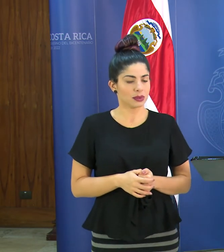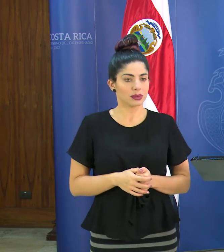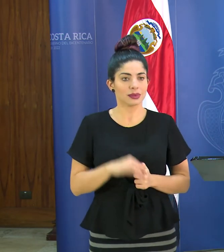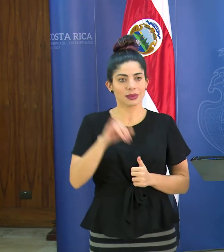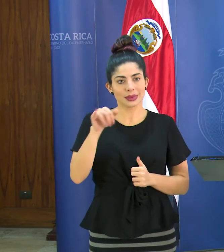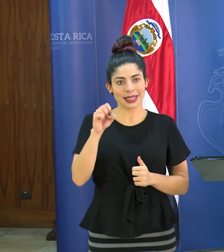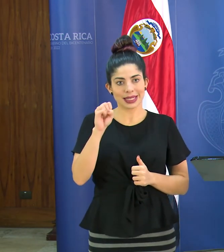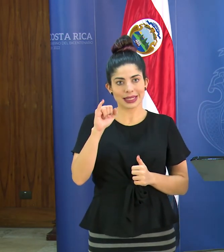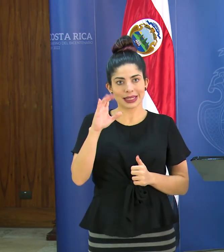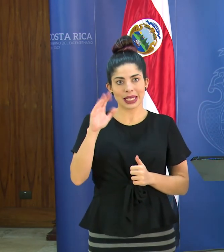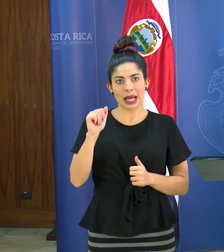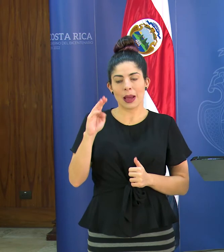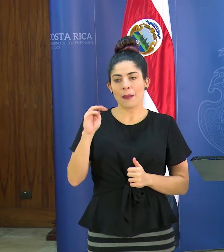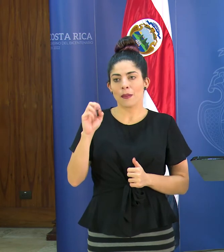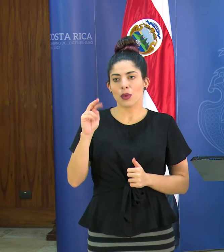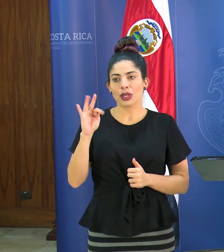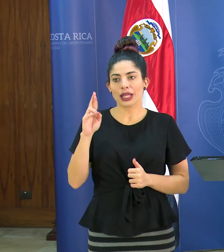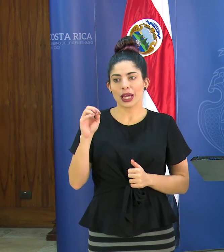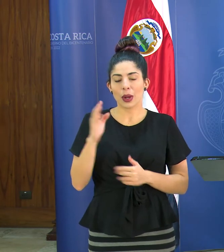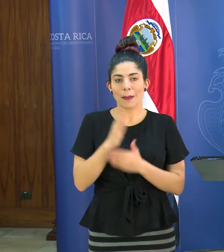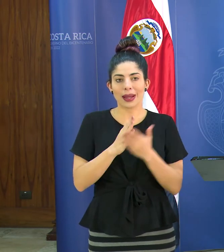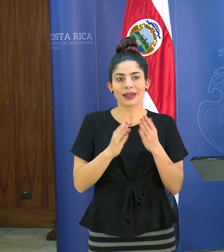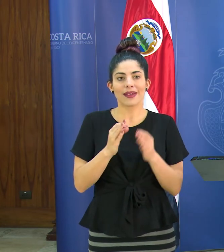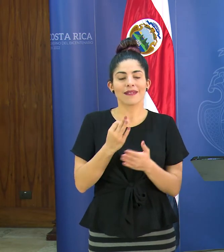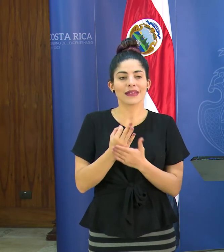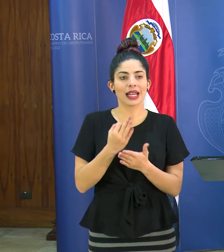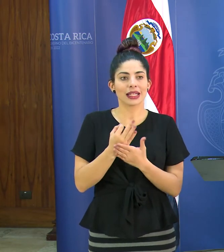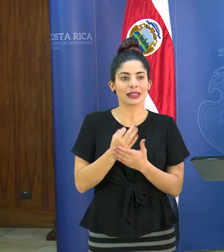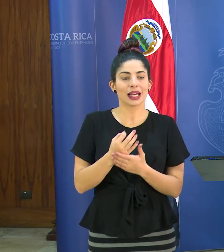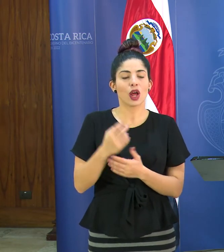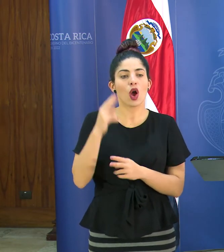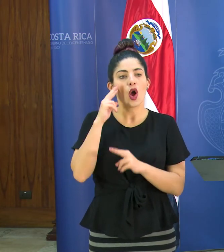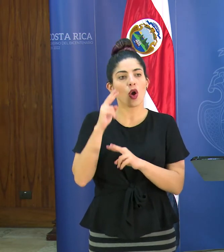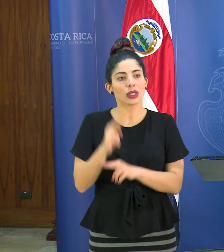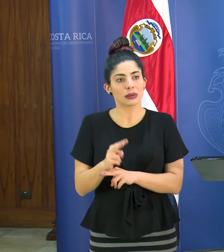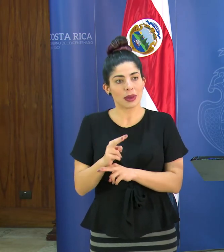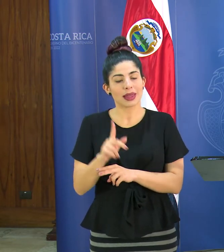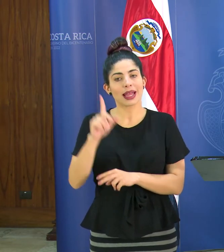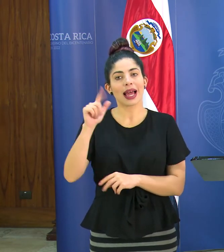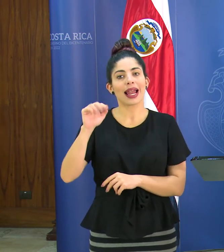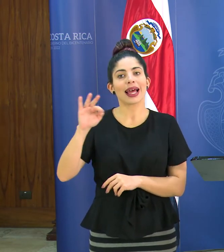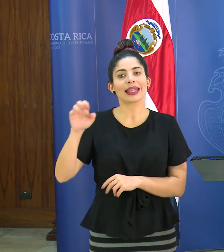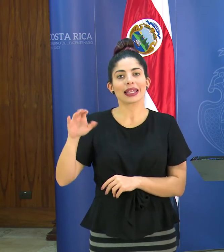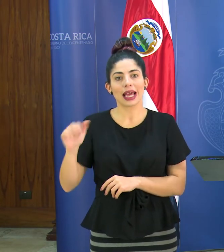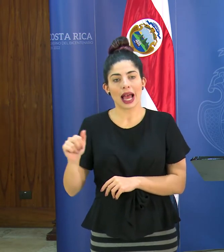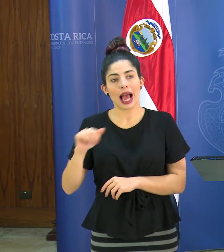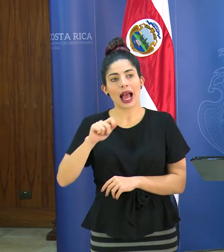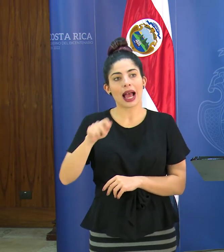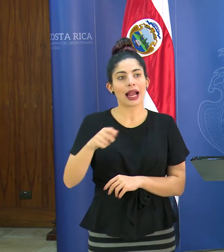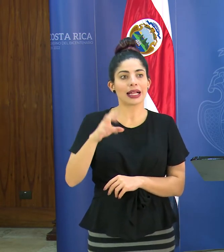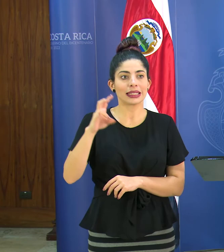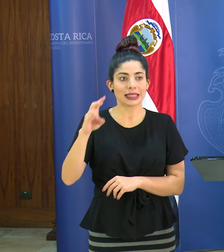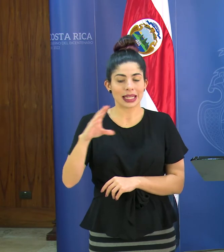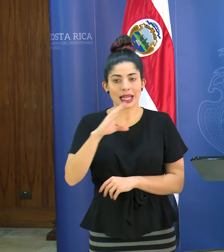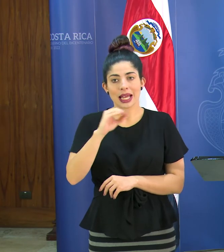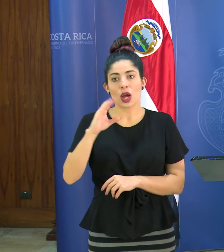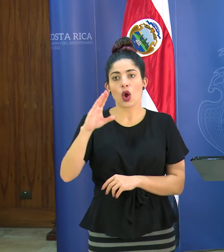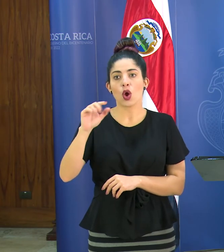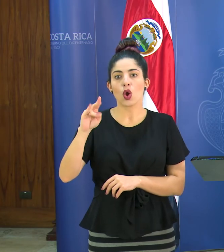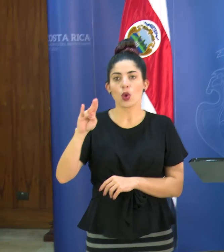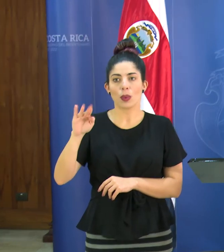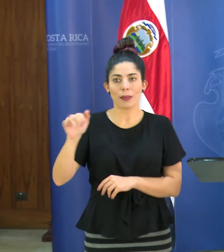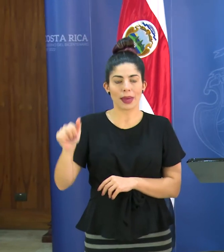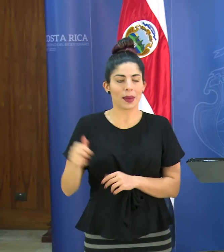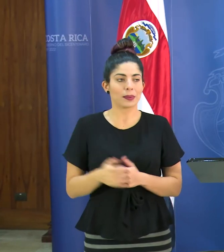Jessica Montero del financiero el observador la teja y canal 7 y colombia colegas para precisar las